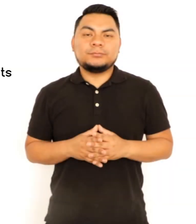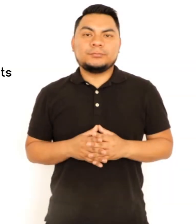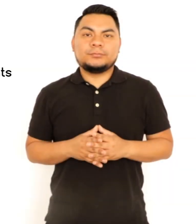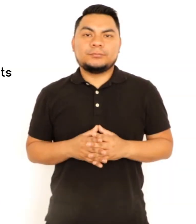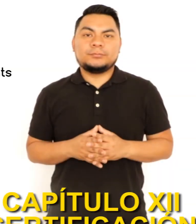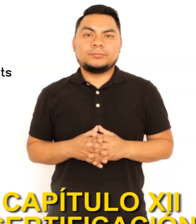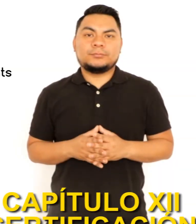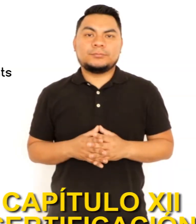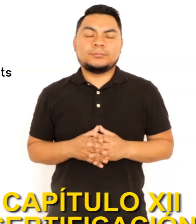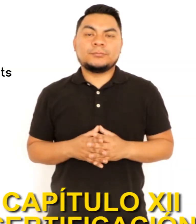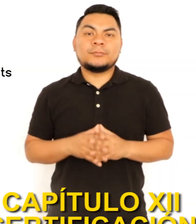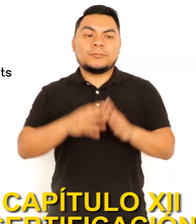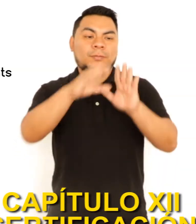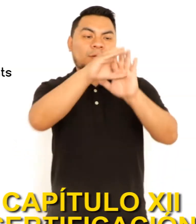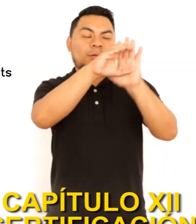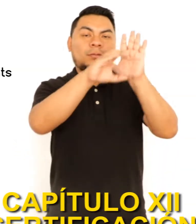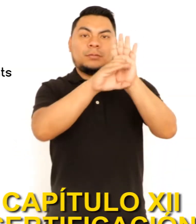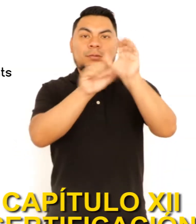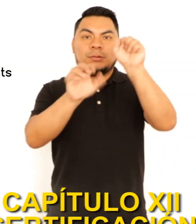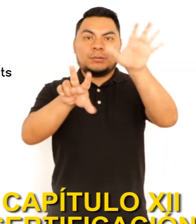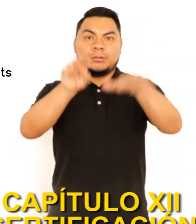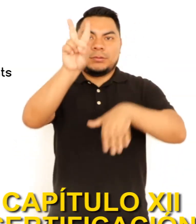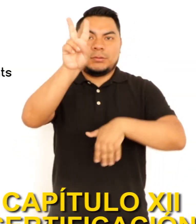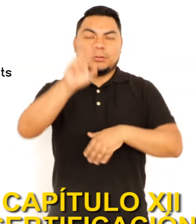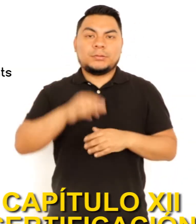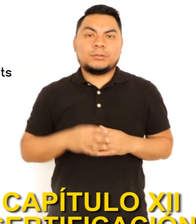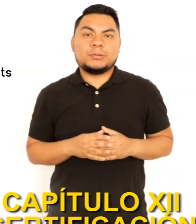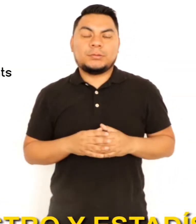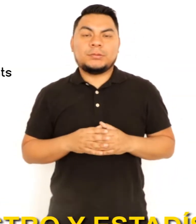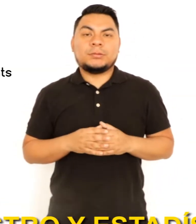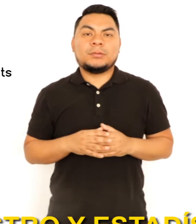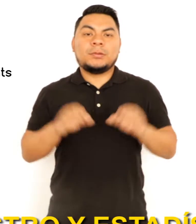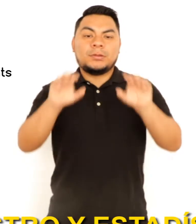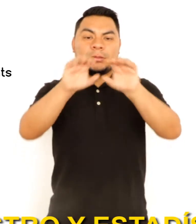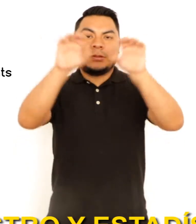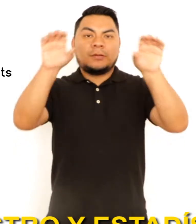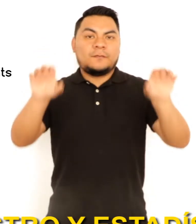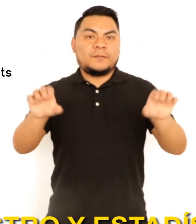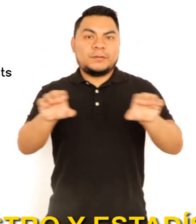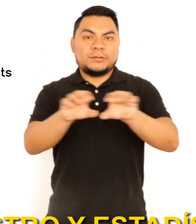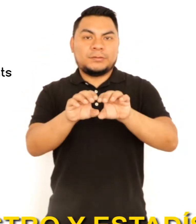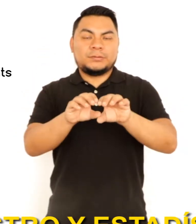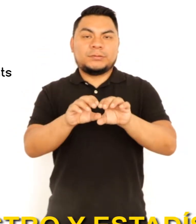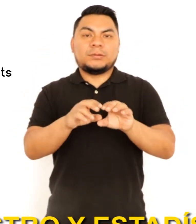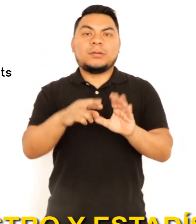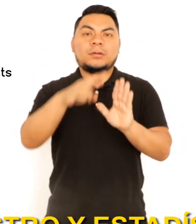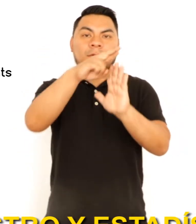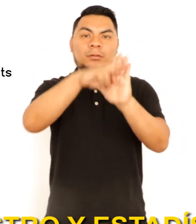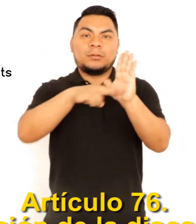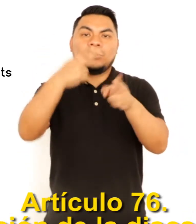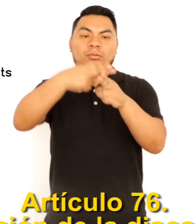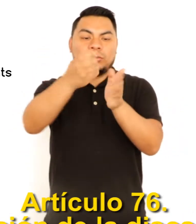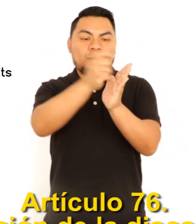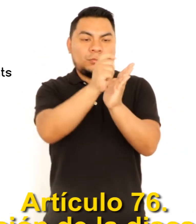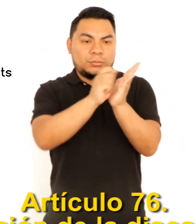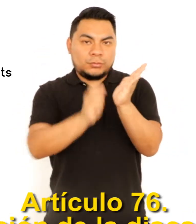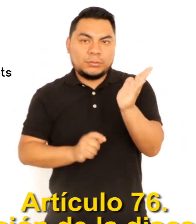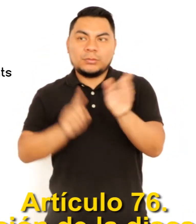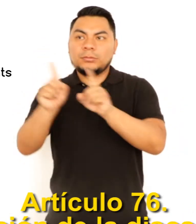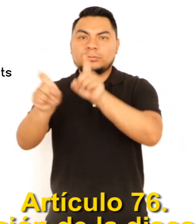CAPÍTULO 12 CERTIFICACIÓN, REGISTRO Y ESTADÍSTICA. ARTÍCULO 76